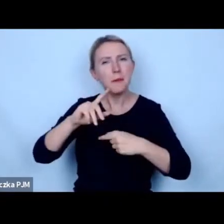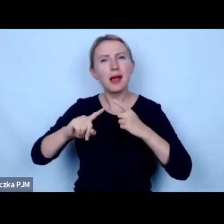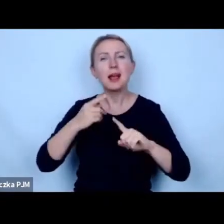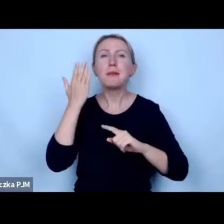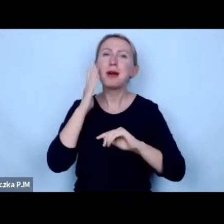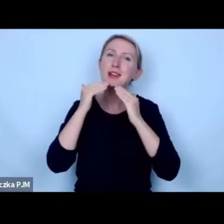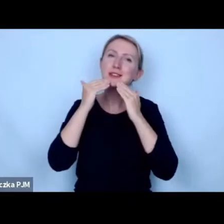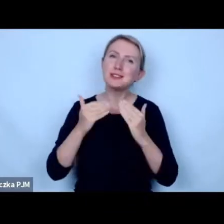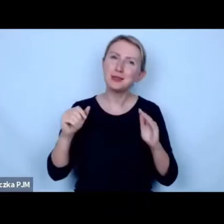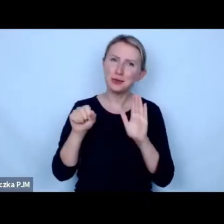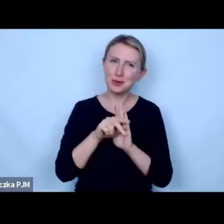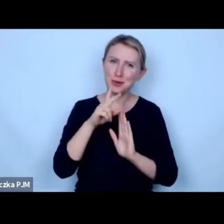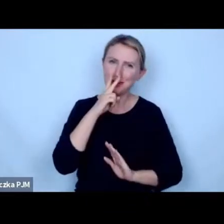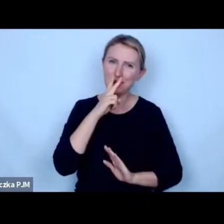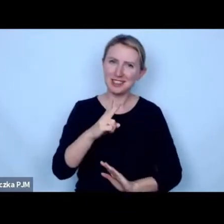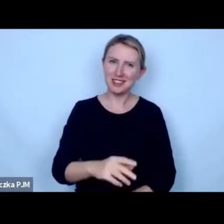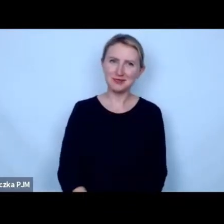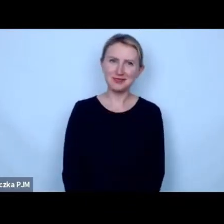dziękuję i do zobaczenia